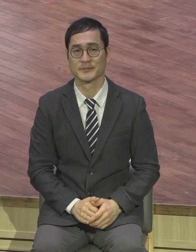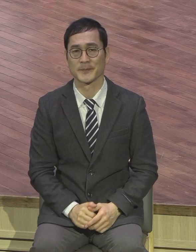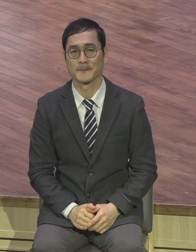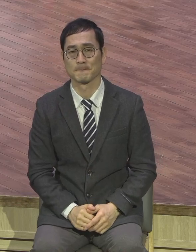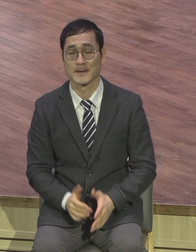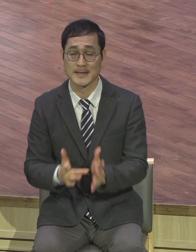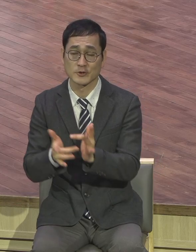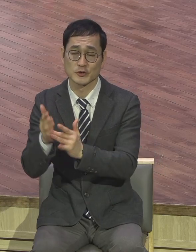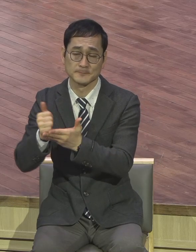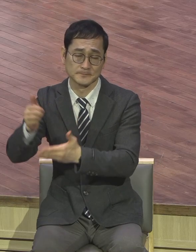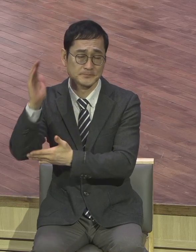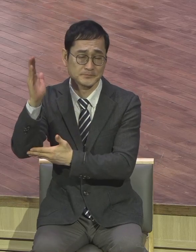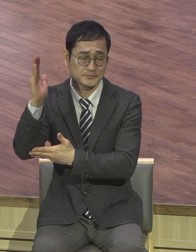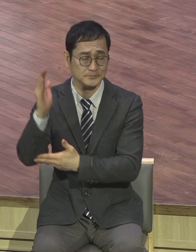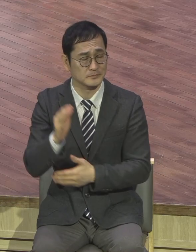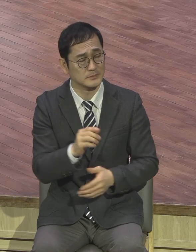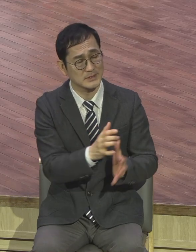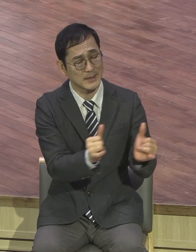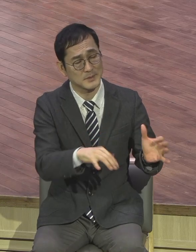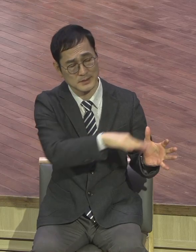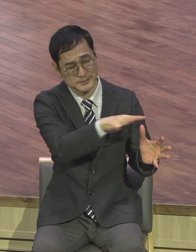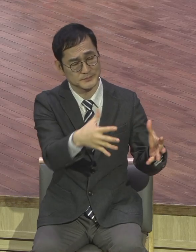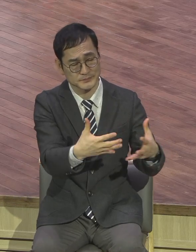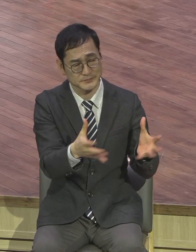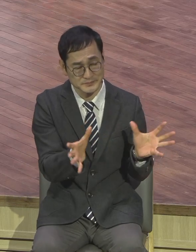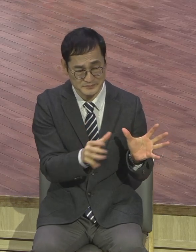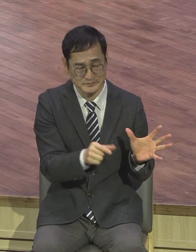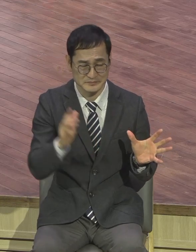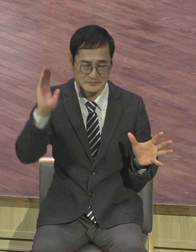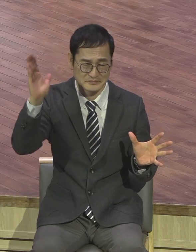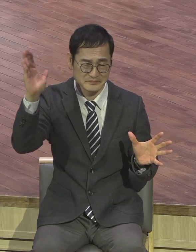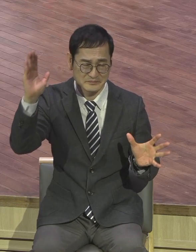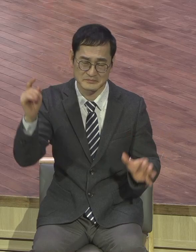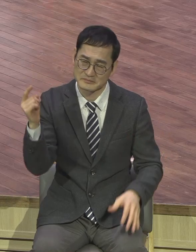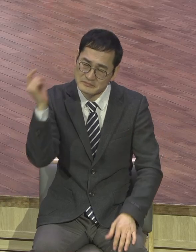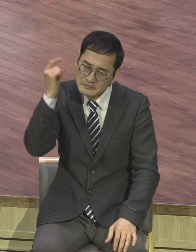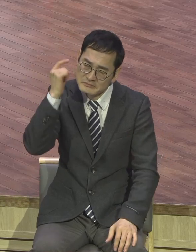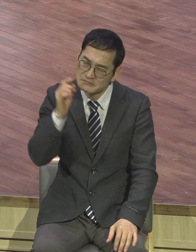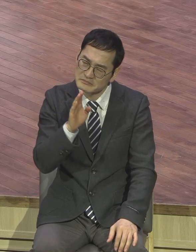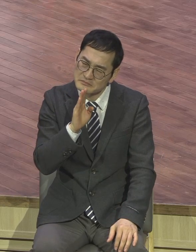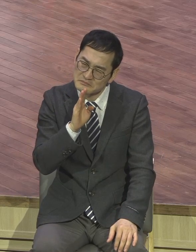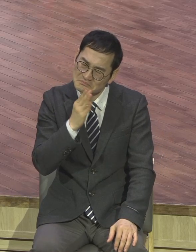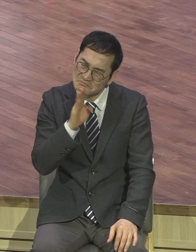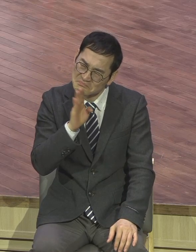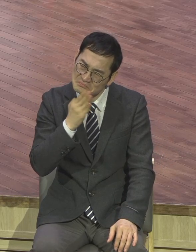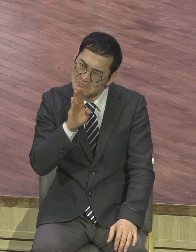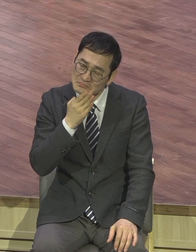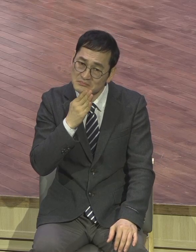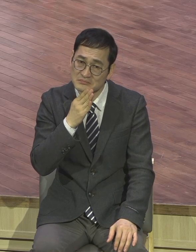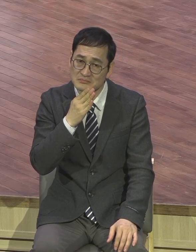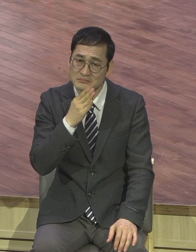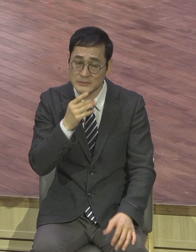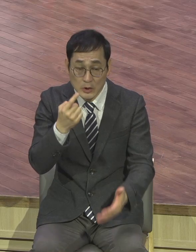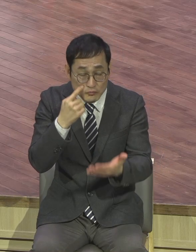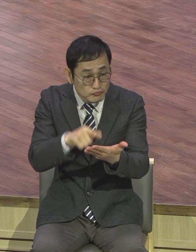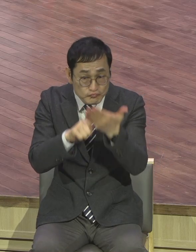예수님의 말씀을 들으면서 반신반의 했어요. 반신반의 당장 눈앞에 보이는 모습은